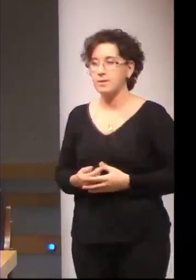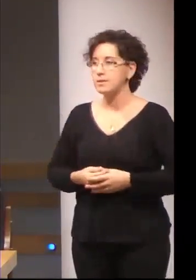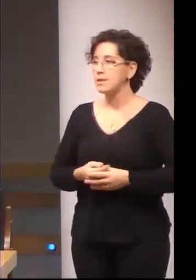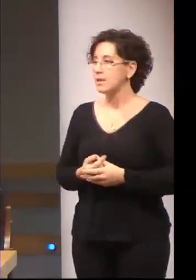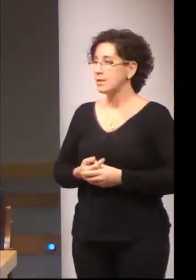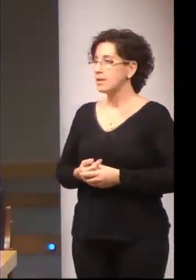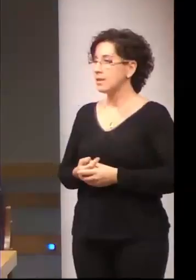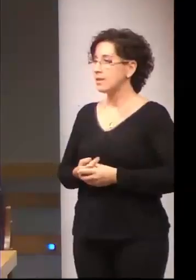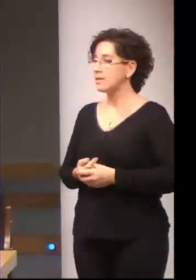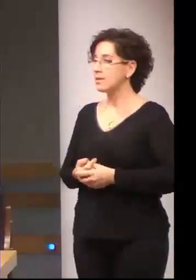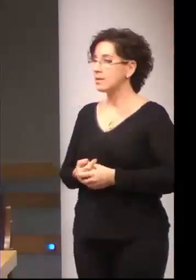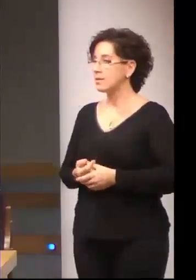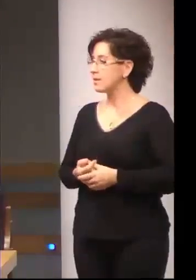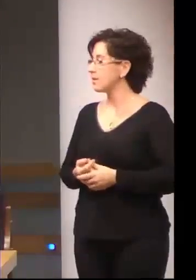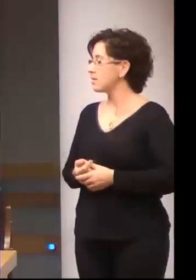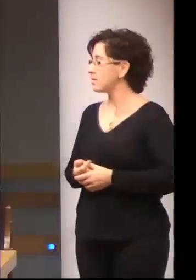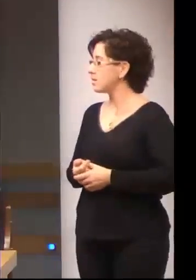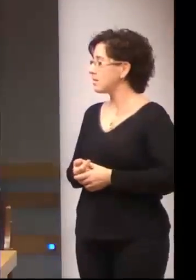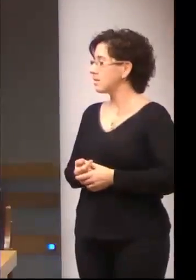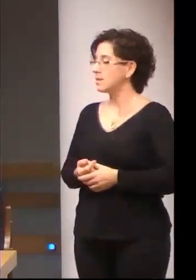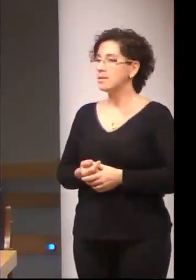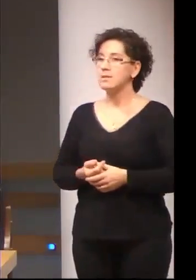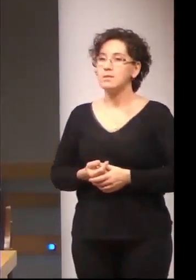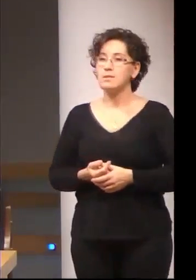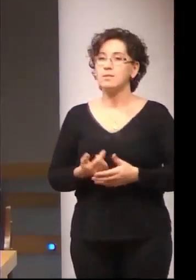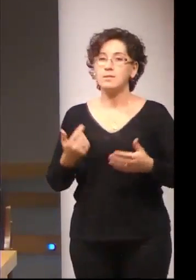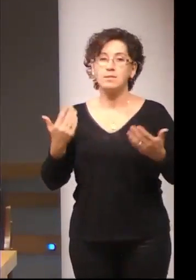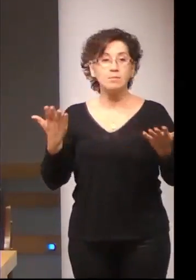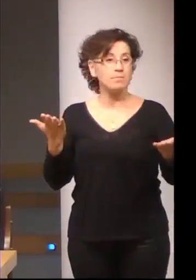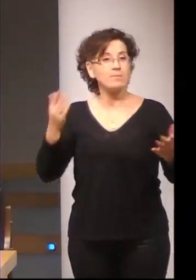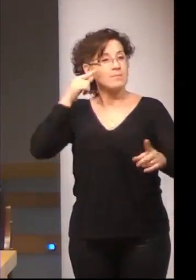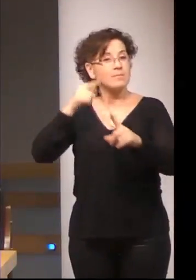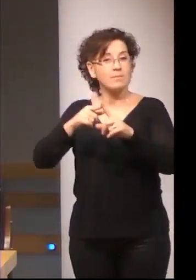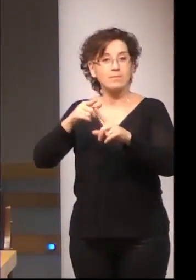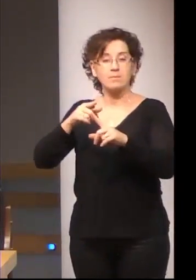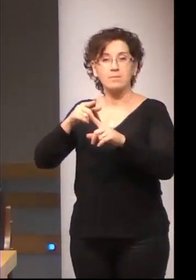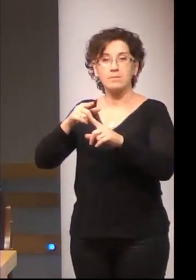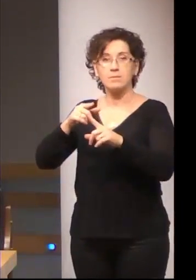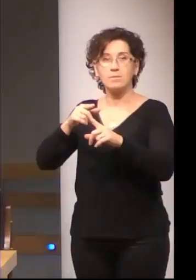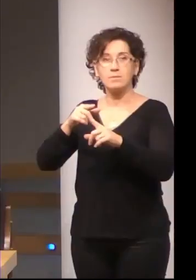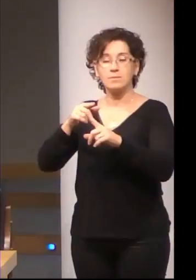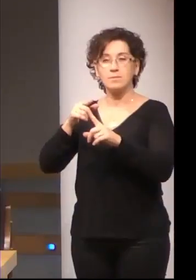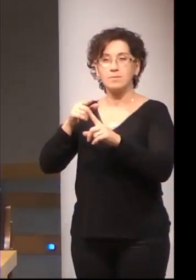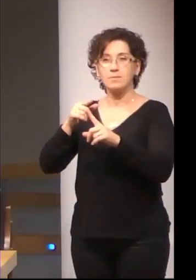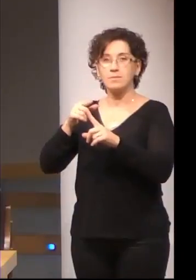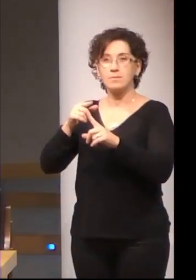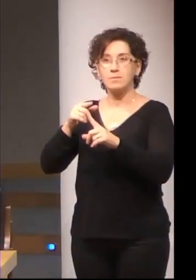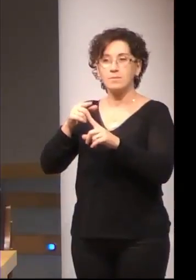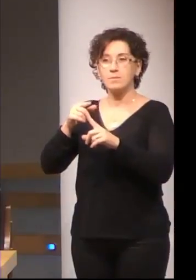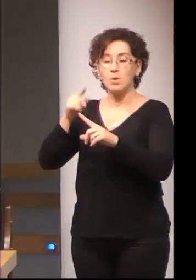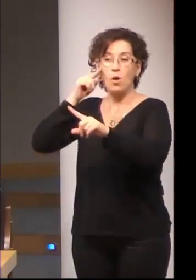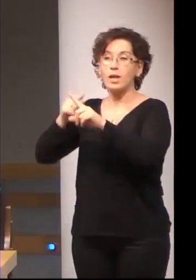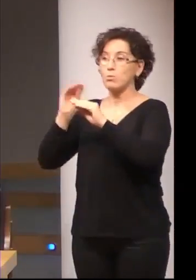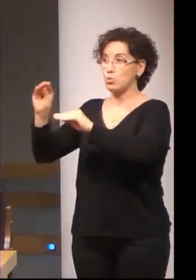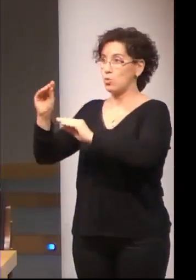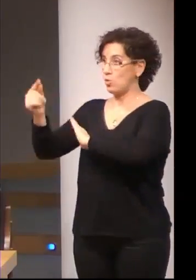a detener más para que de alguna manera su nivel de empleabilidad